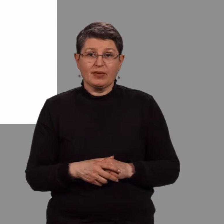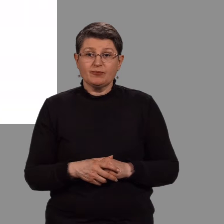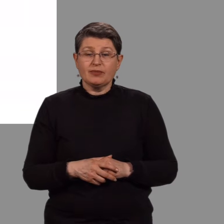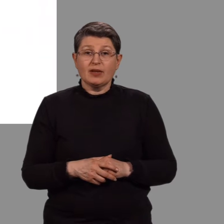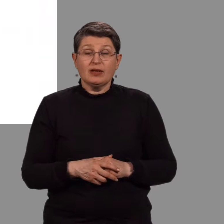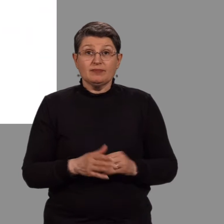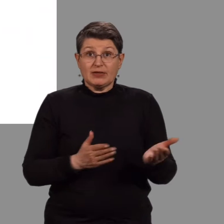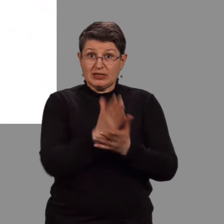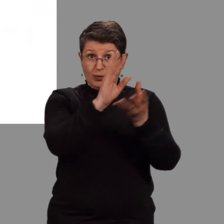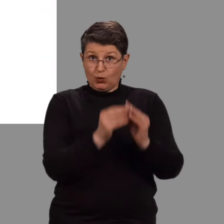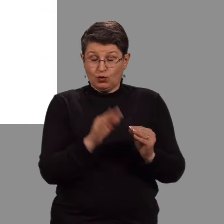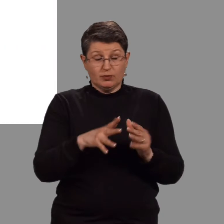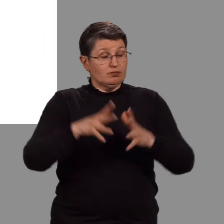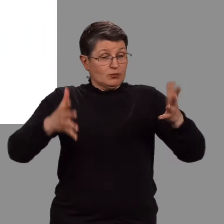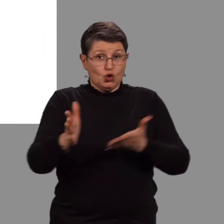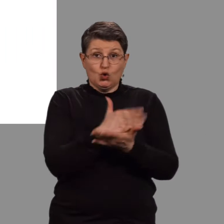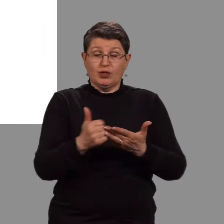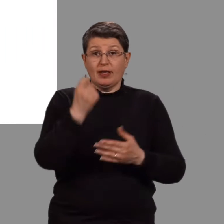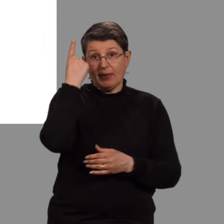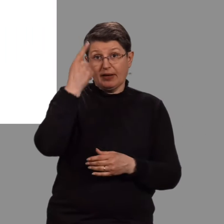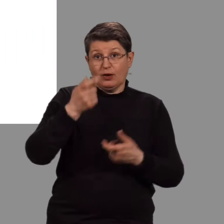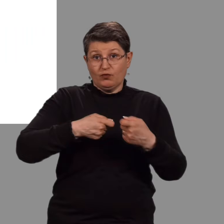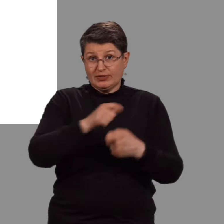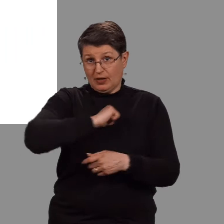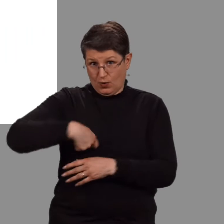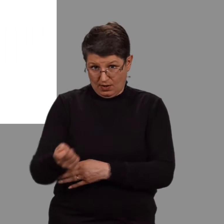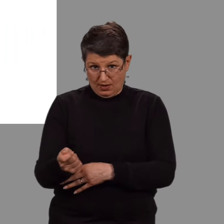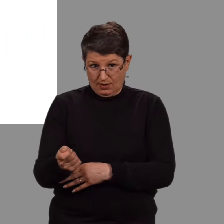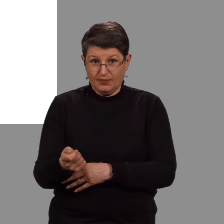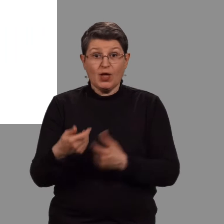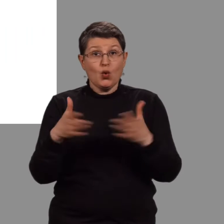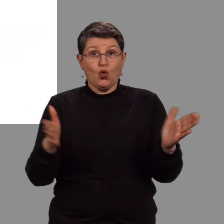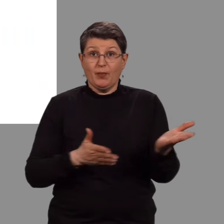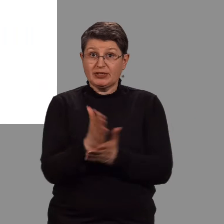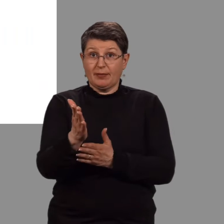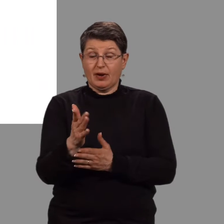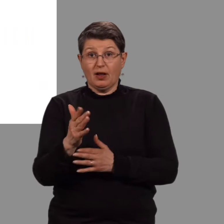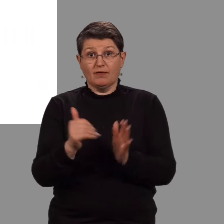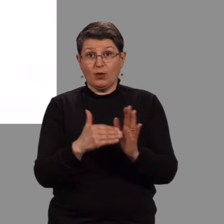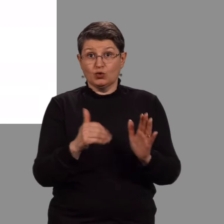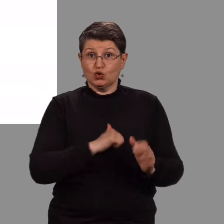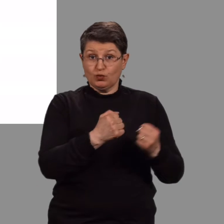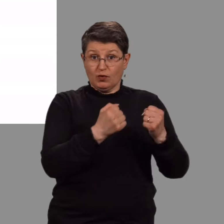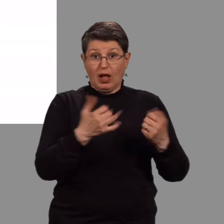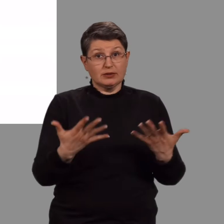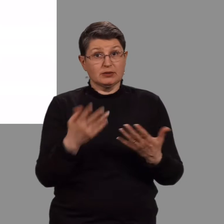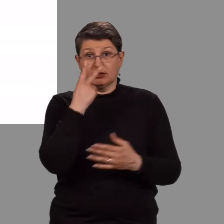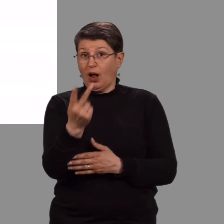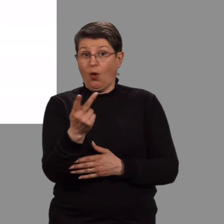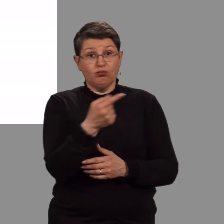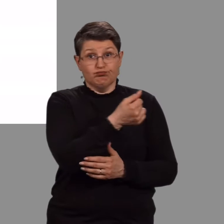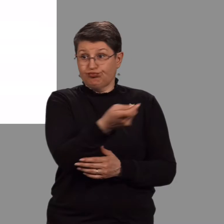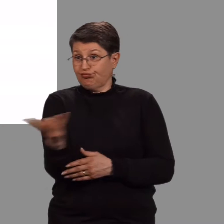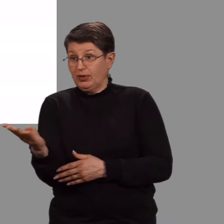Stefnumótun er stór hluti að starfsemi menningar og viðskiptaraðandri sinns og verður stefnu að stjórnallar byrtist með ymsum hætti, til dæmis í